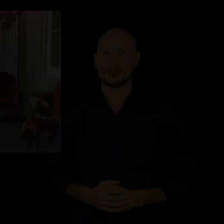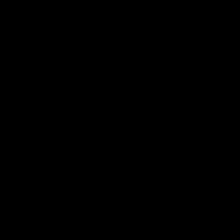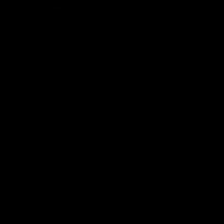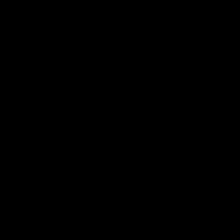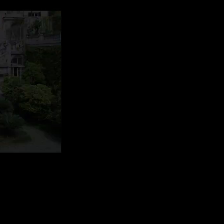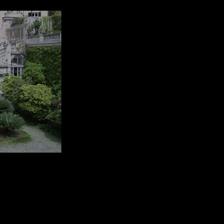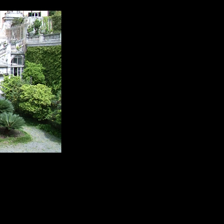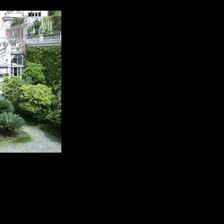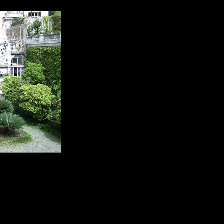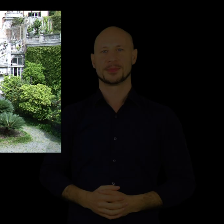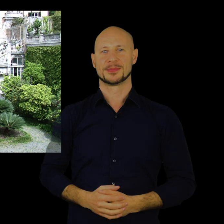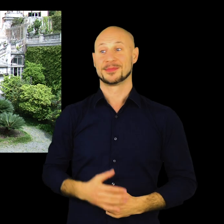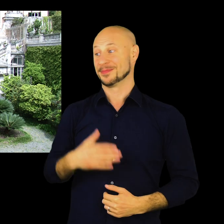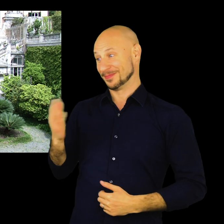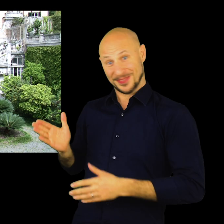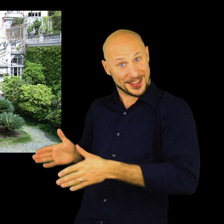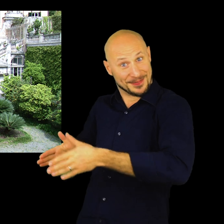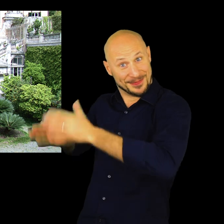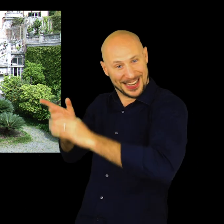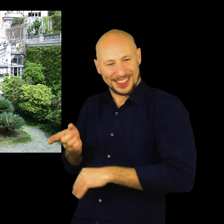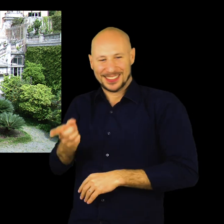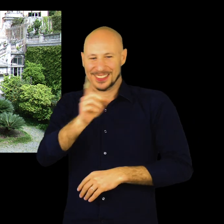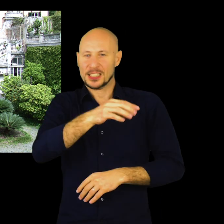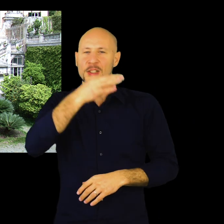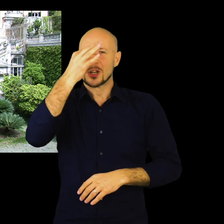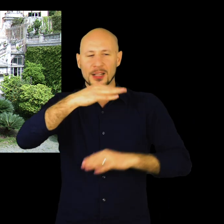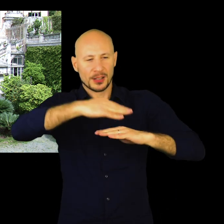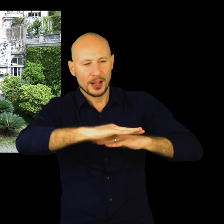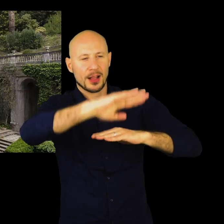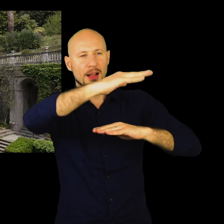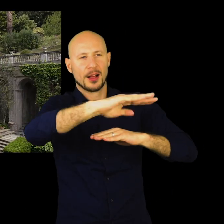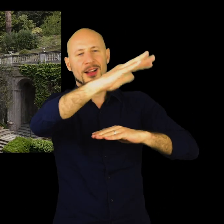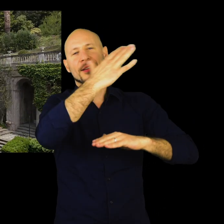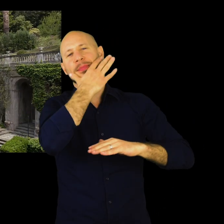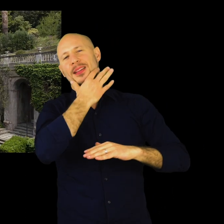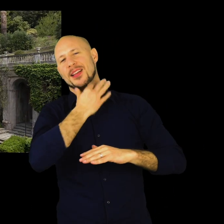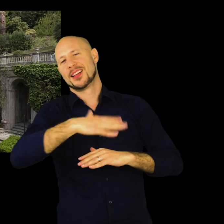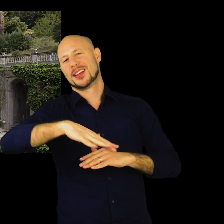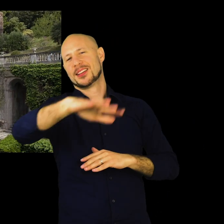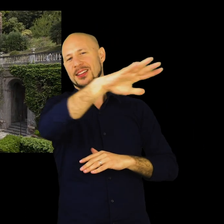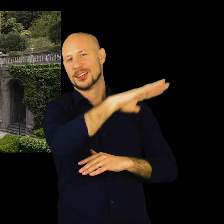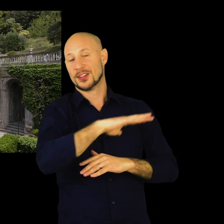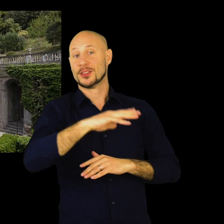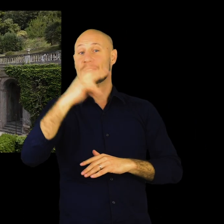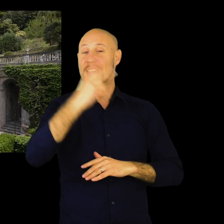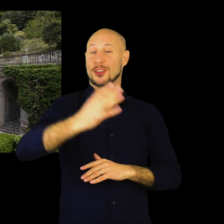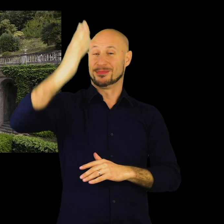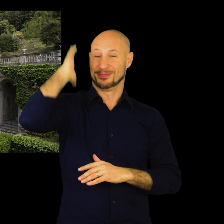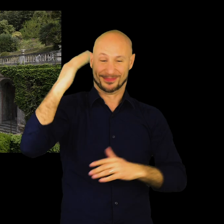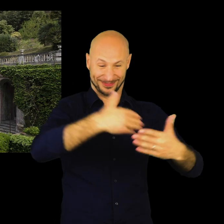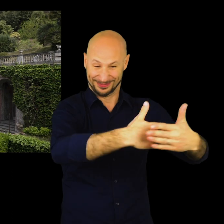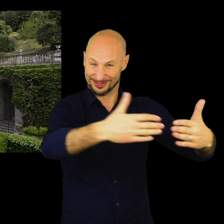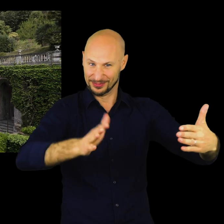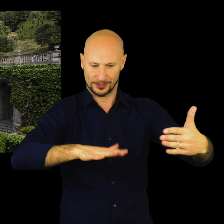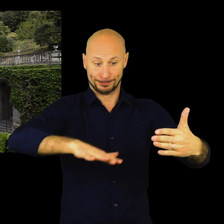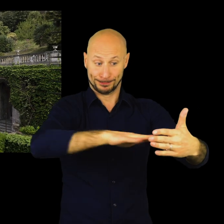Ducale. Questo è lo strabiliante giardino di Palazzo Interiano Pallavicino, un giardino costruito a terrazzamenti, quindi che